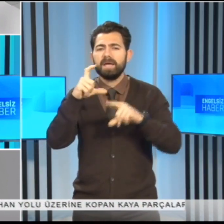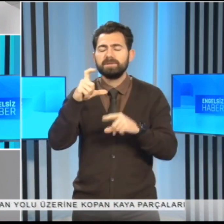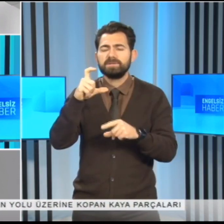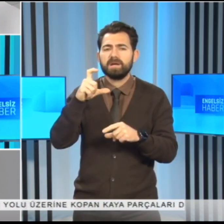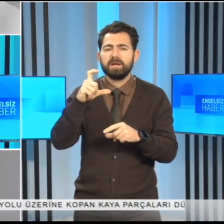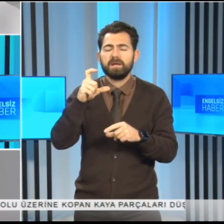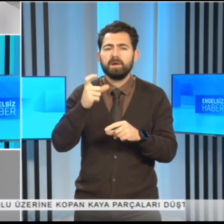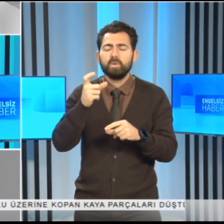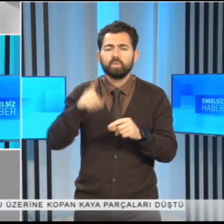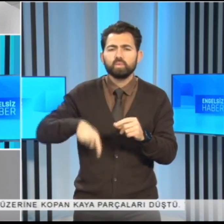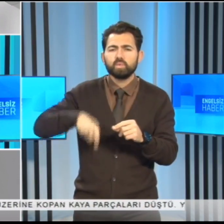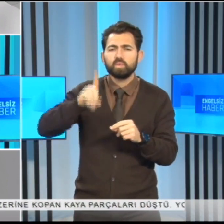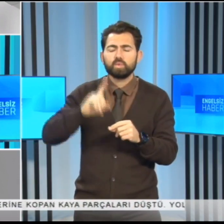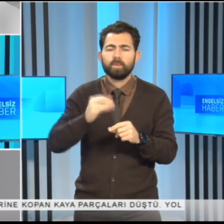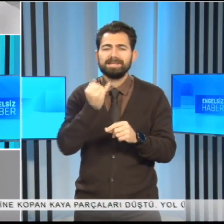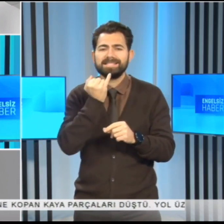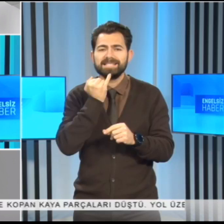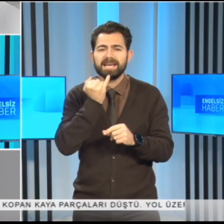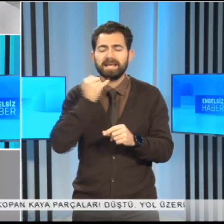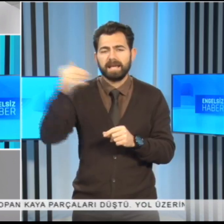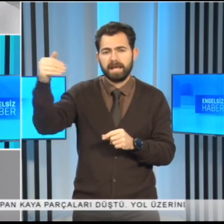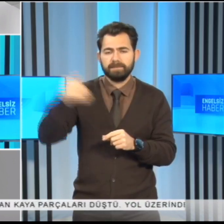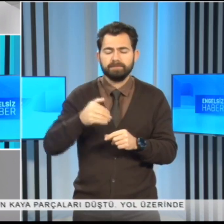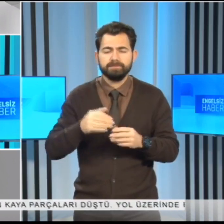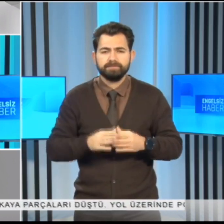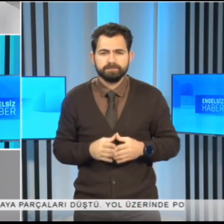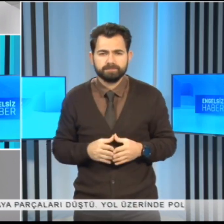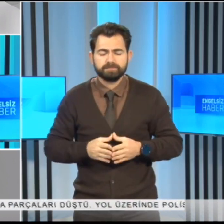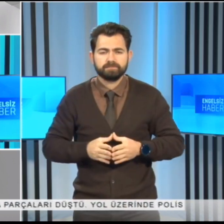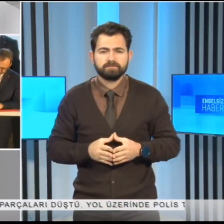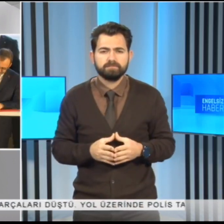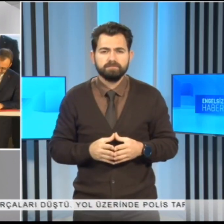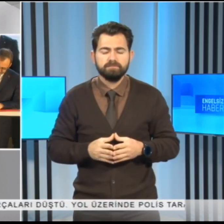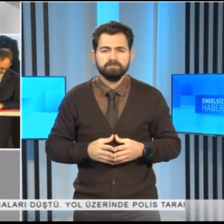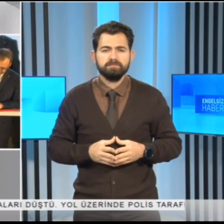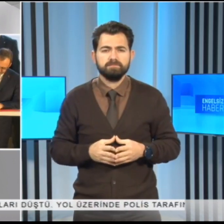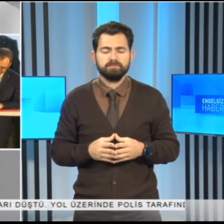Türk Cumhuriyeti'ne günübirlik ziyaret gerçekleştirdi.